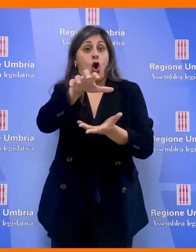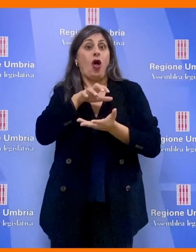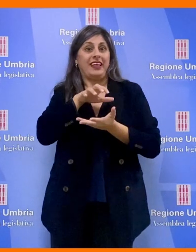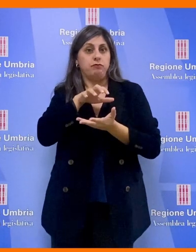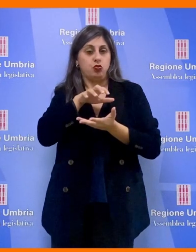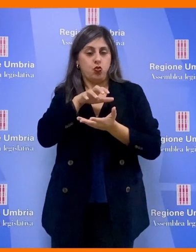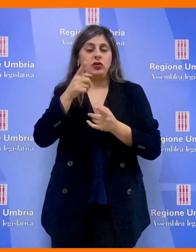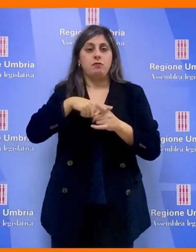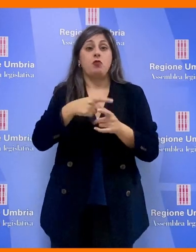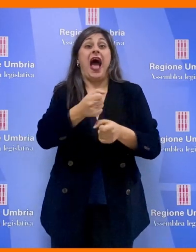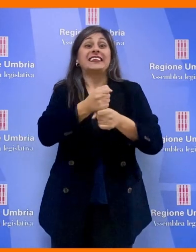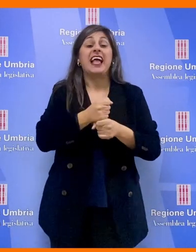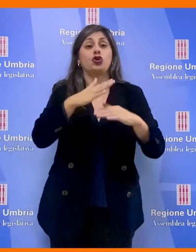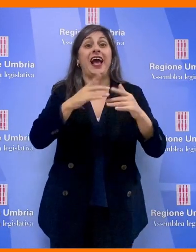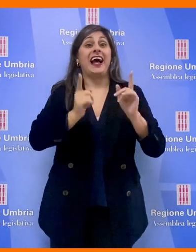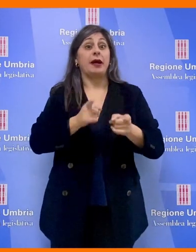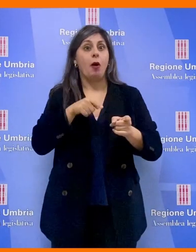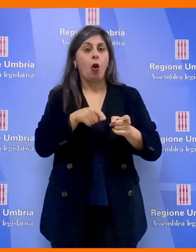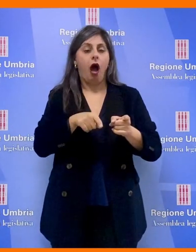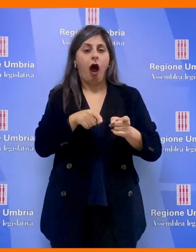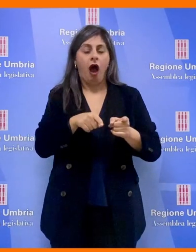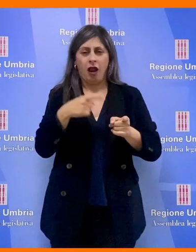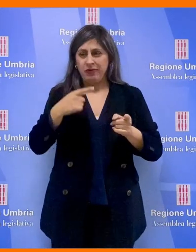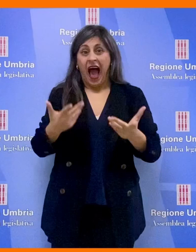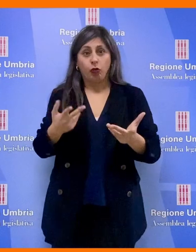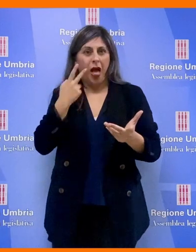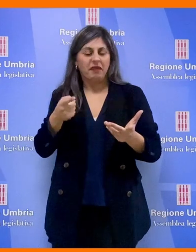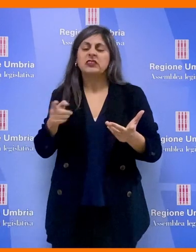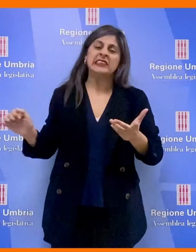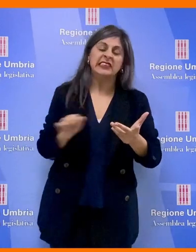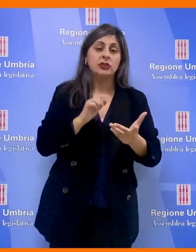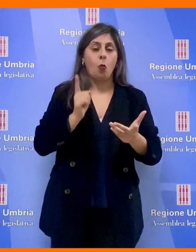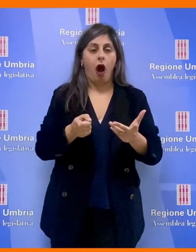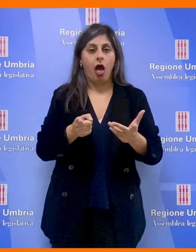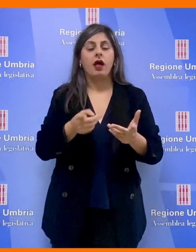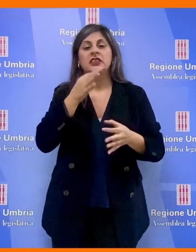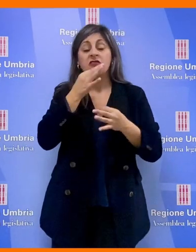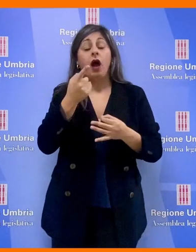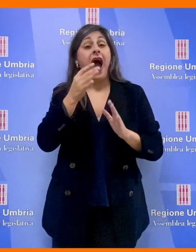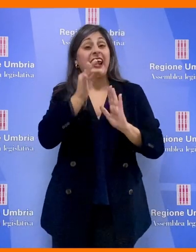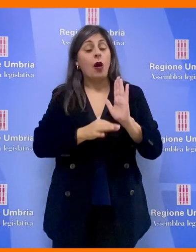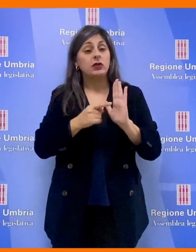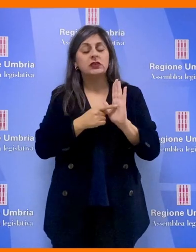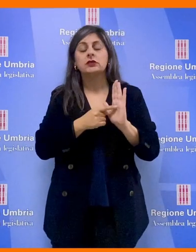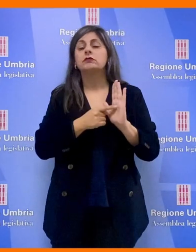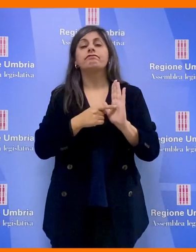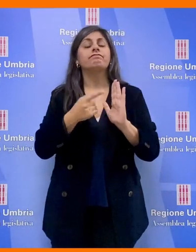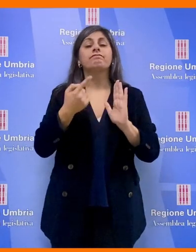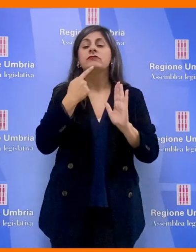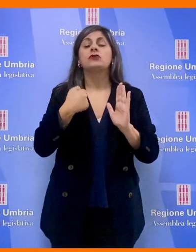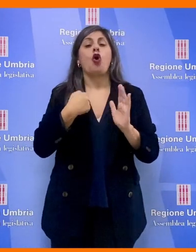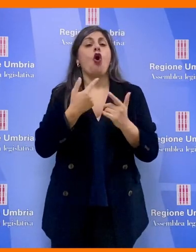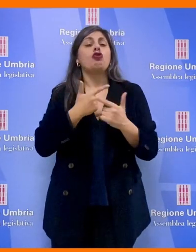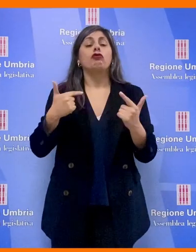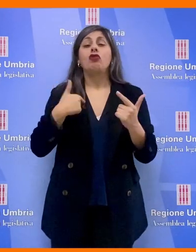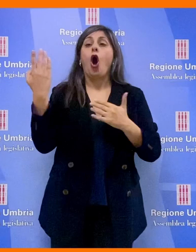contributi e all'assegnazione delle case popolari quanto ora previsto, cioè l'esclusione da tali requisiti il non